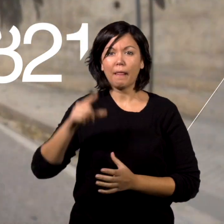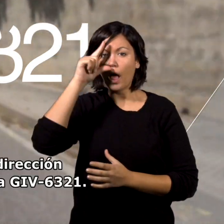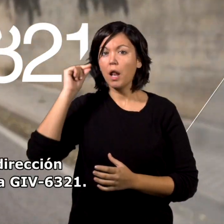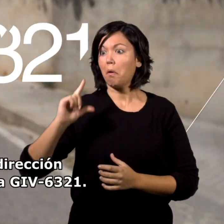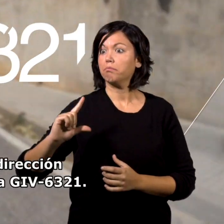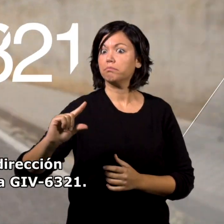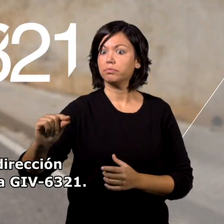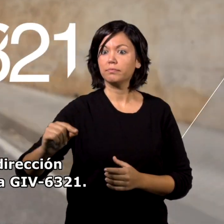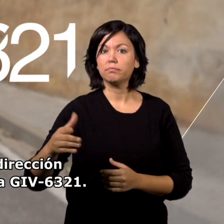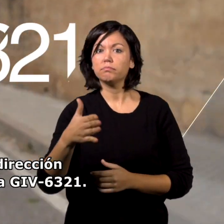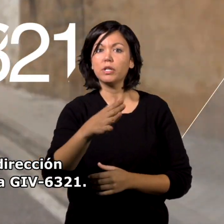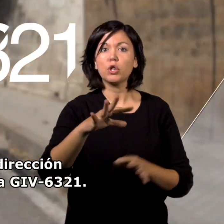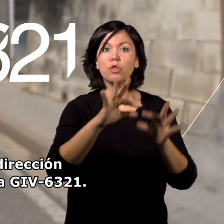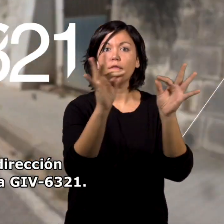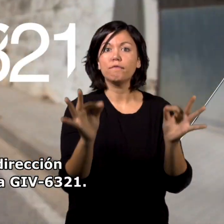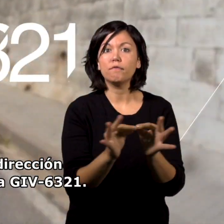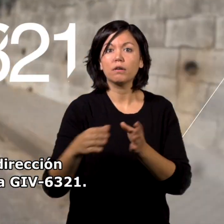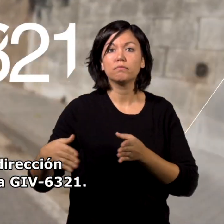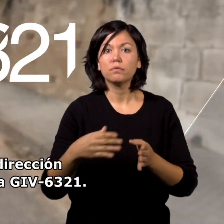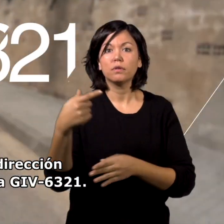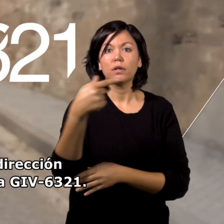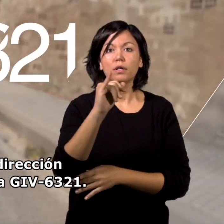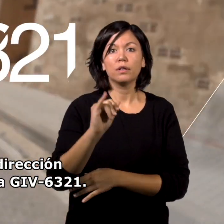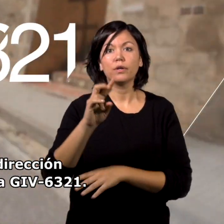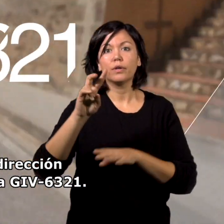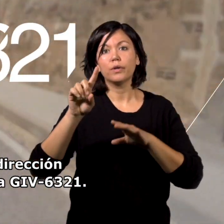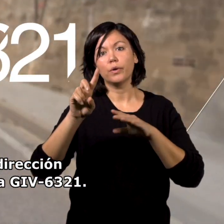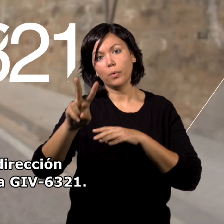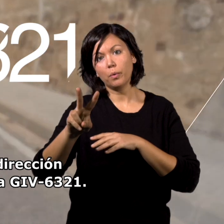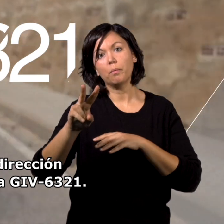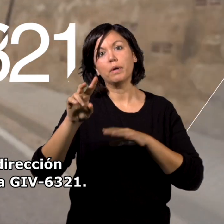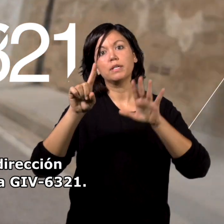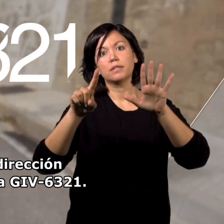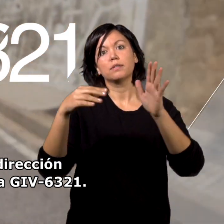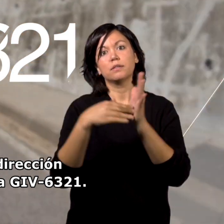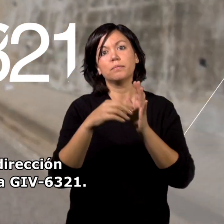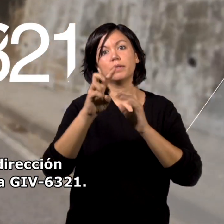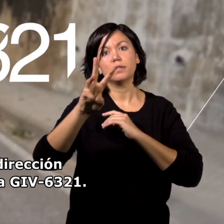Salimos de Albons en dirección a Figueras por la carretera GI 63321.